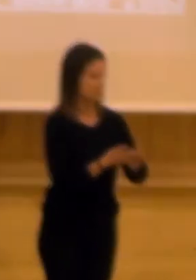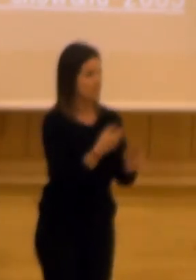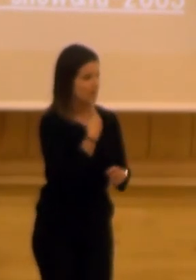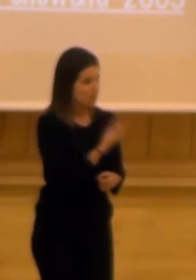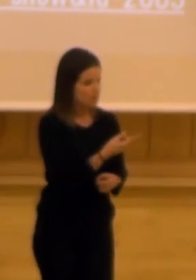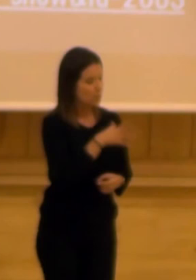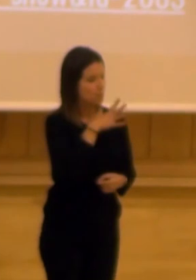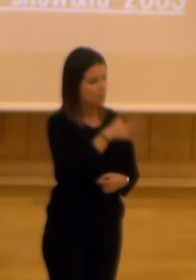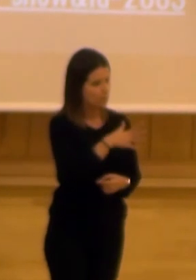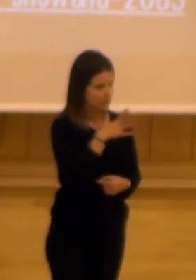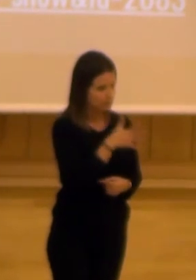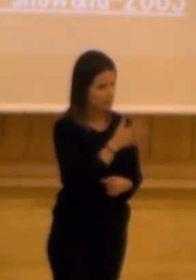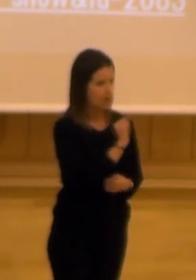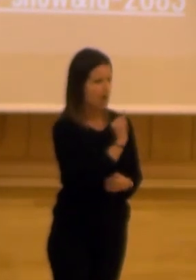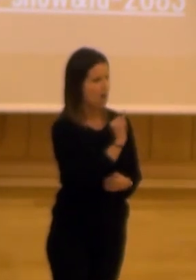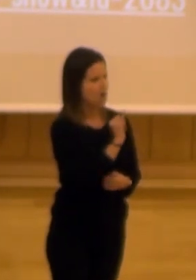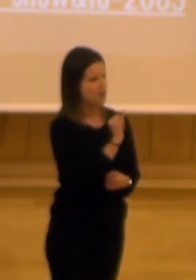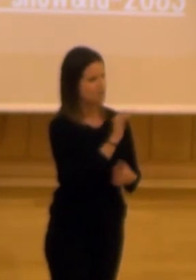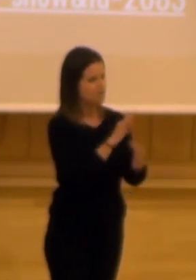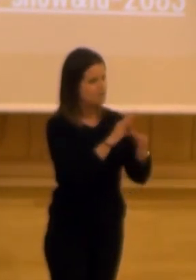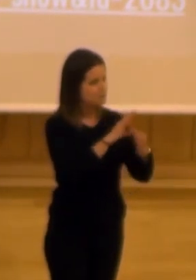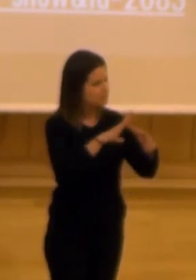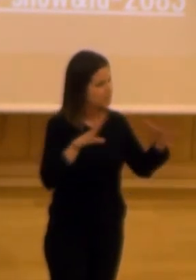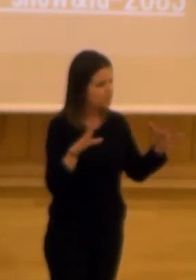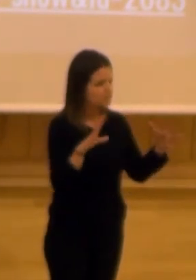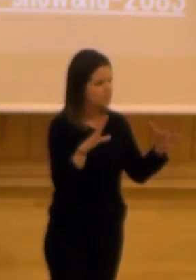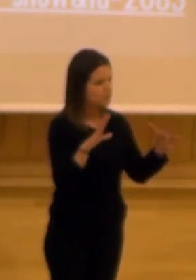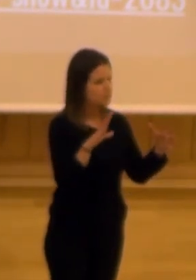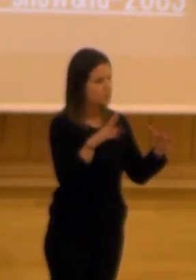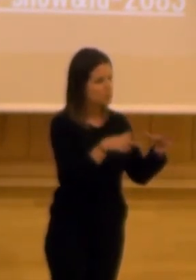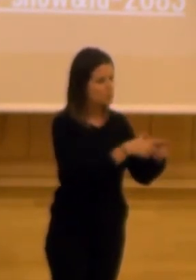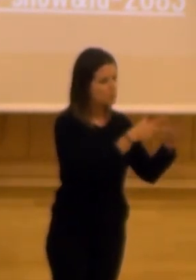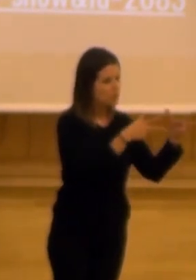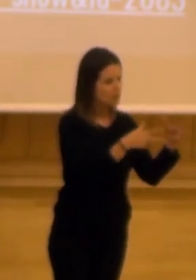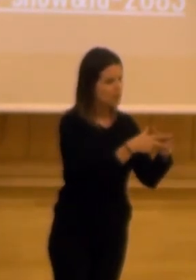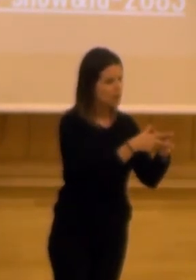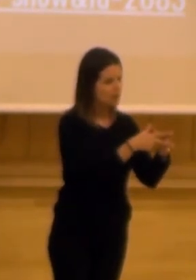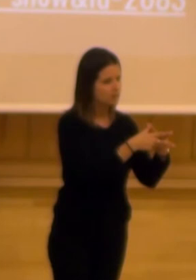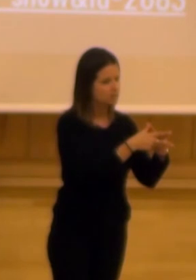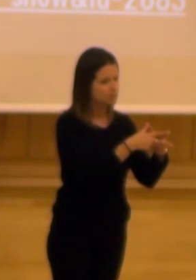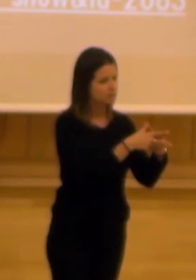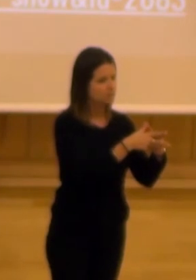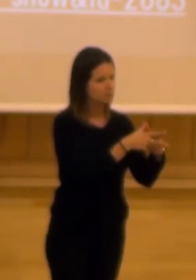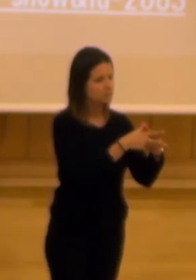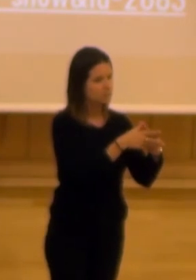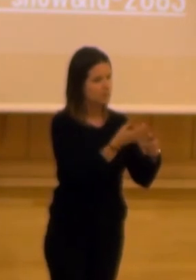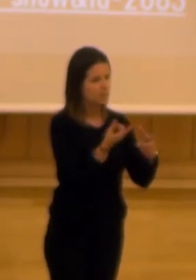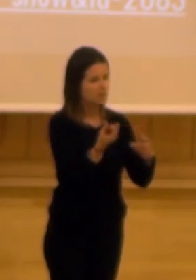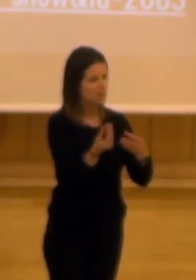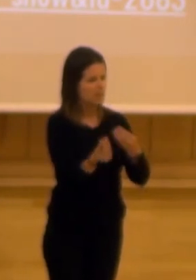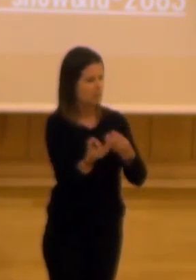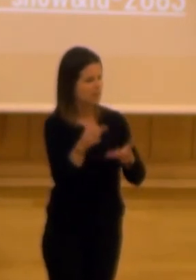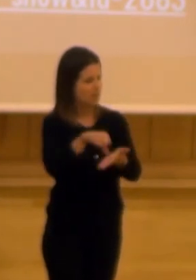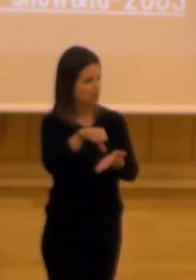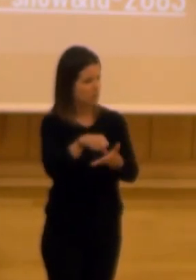lo digo porque hay una desconexión tremenda entre la sociedad y lo que va pasando en las